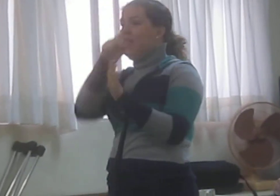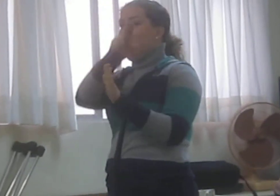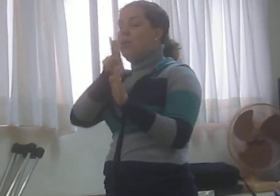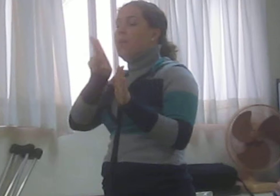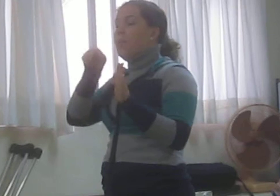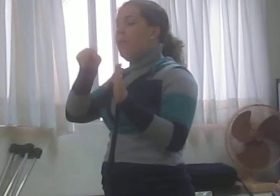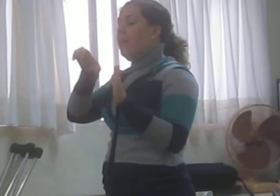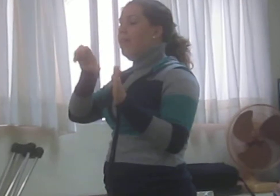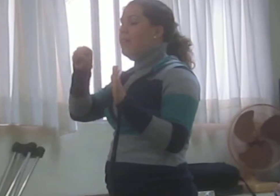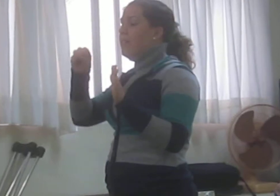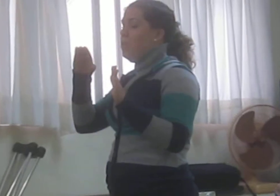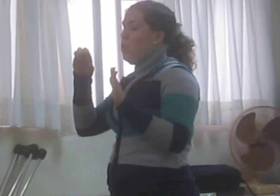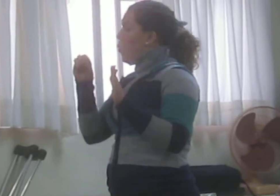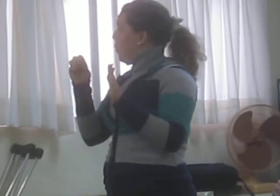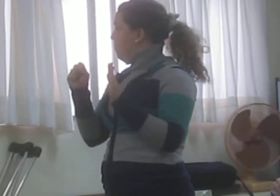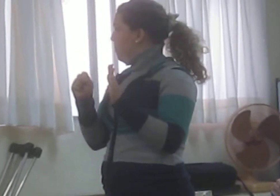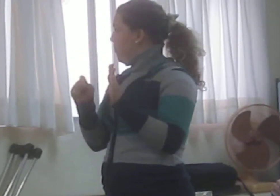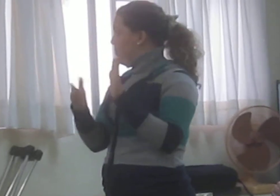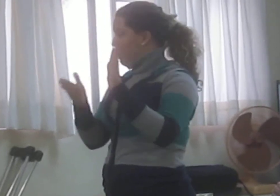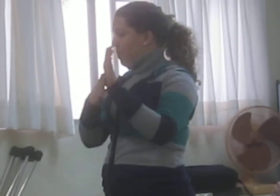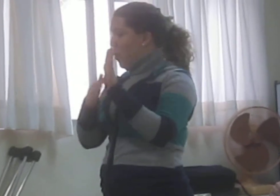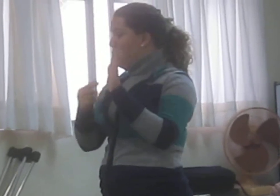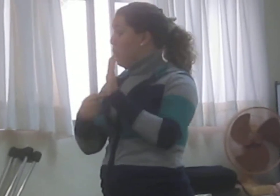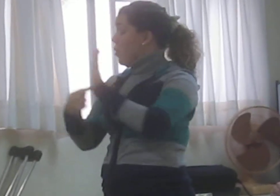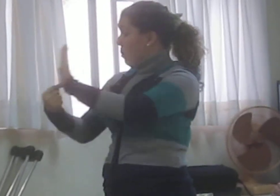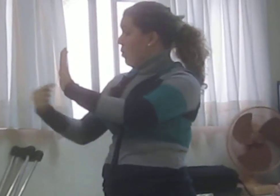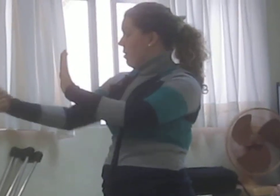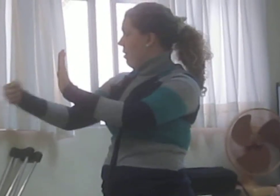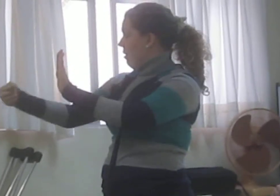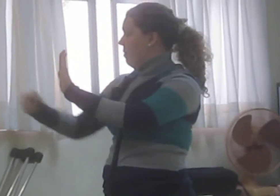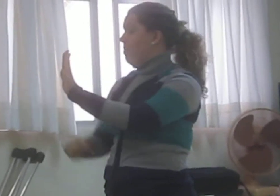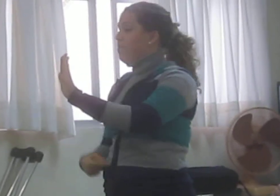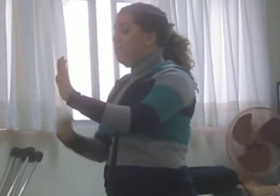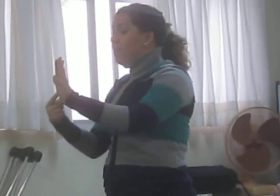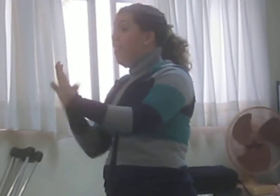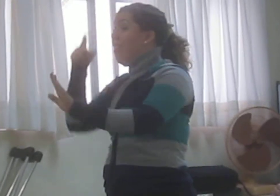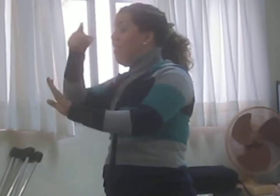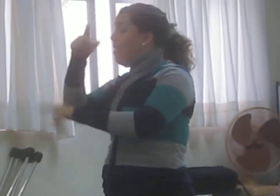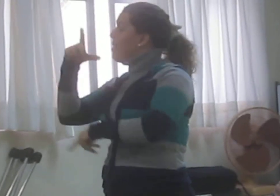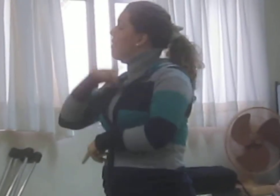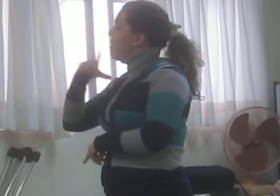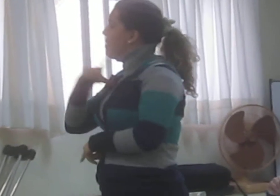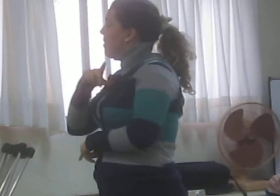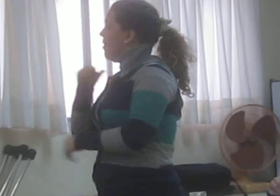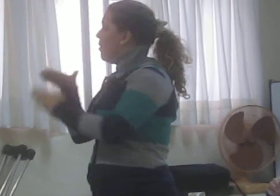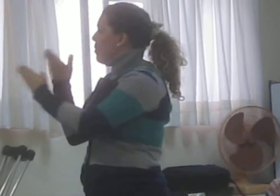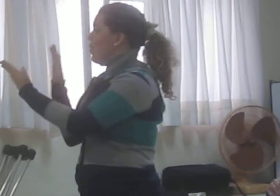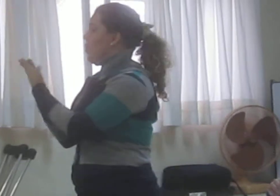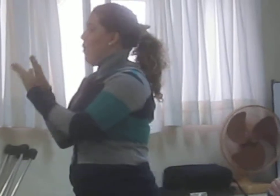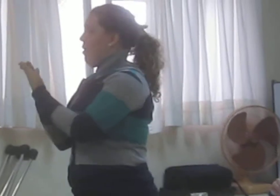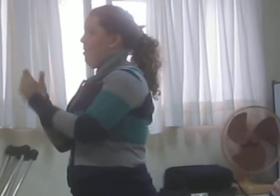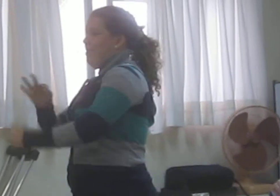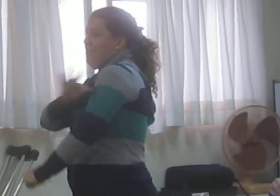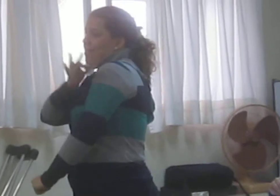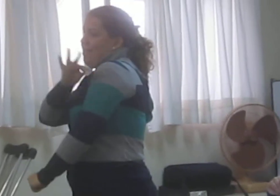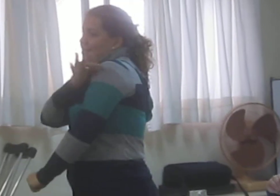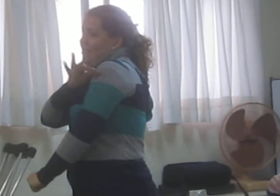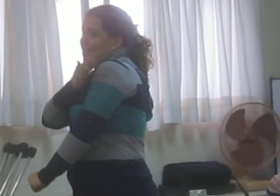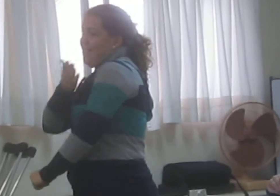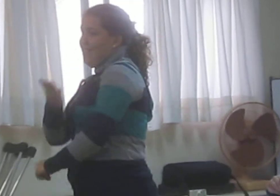escola, eles têm quase uma escola técnica para o surdo, não necessariamente nos modos que nós temos aqui, que é